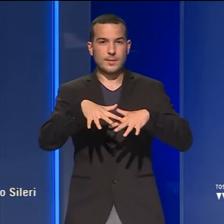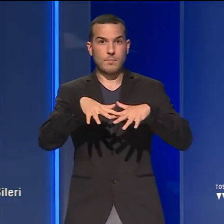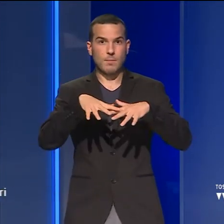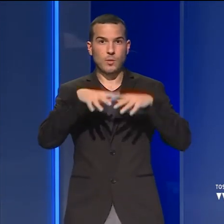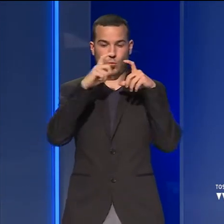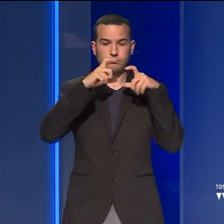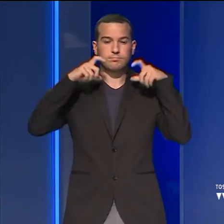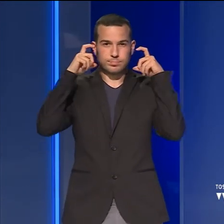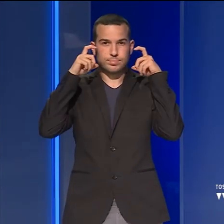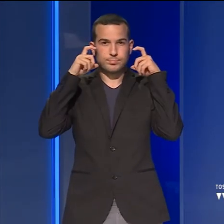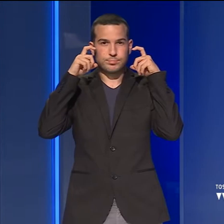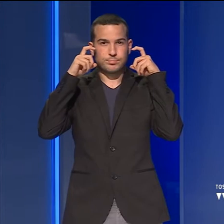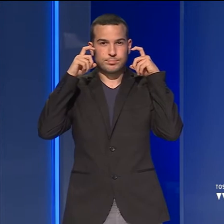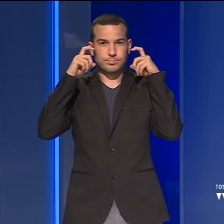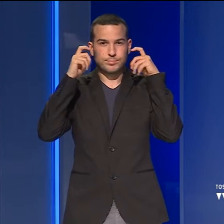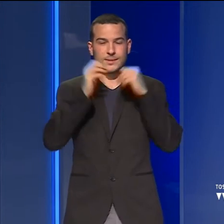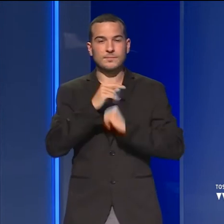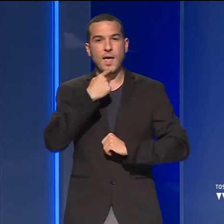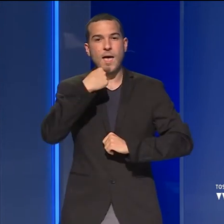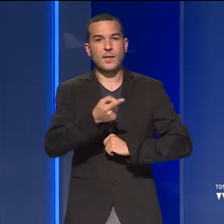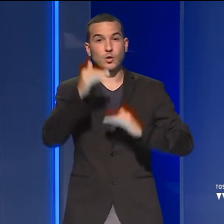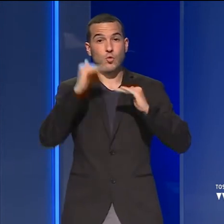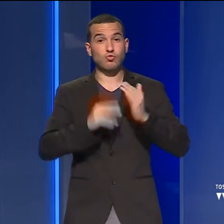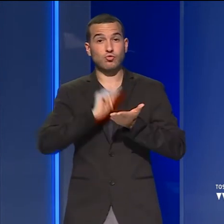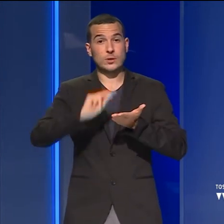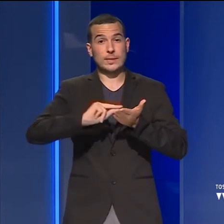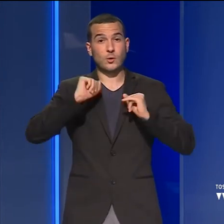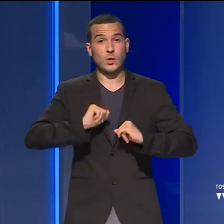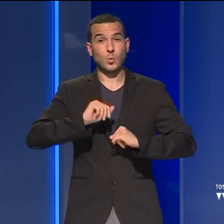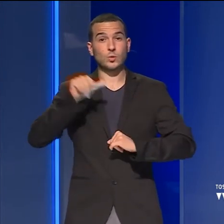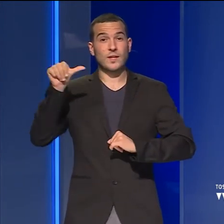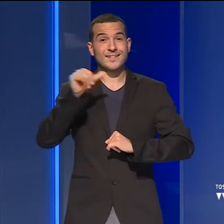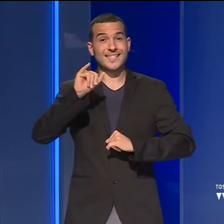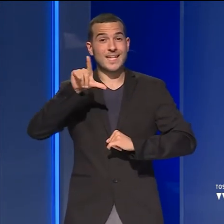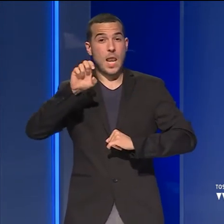rischio. Lo ha detto il sottosegretario alla salute, Sileri.